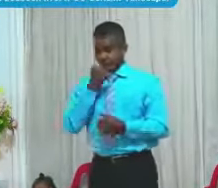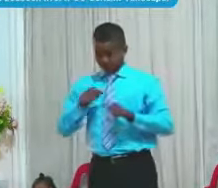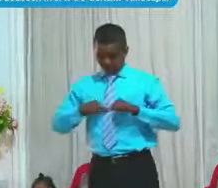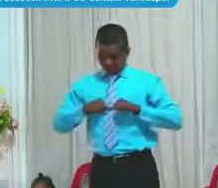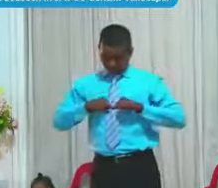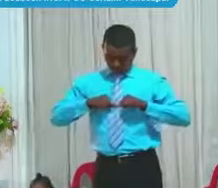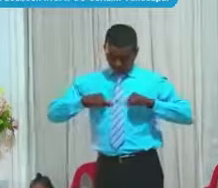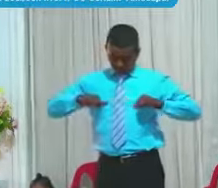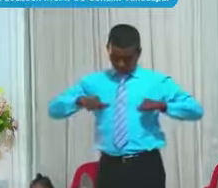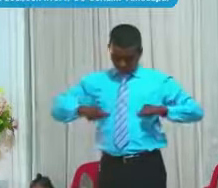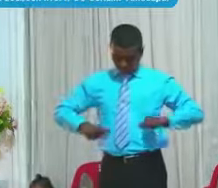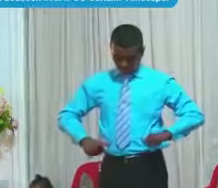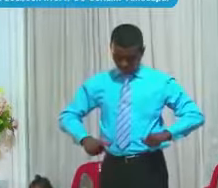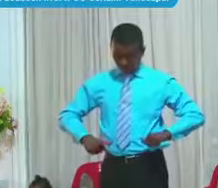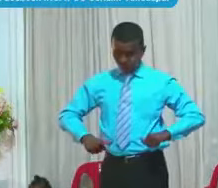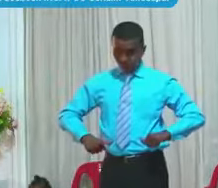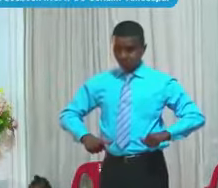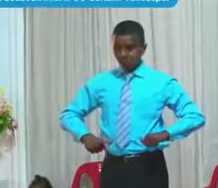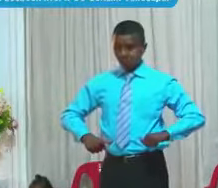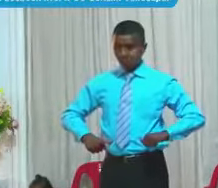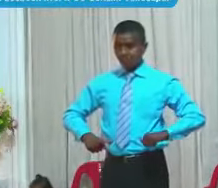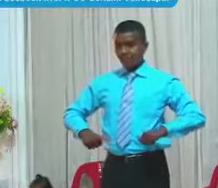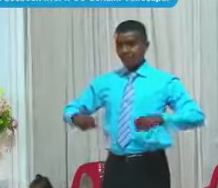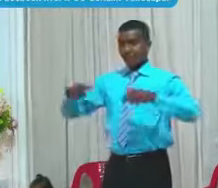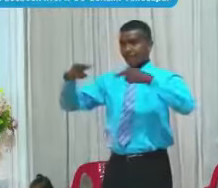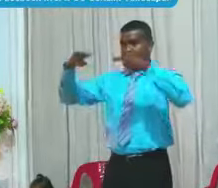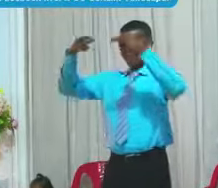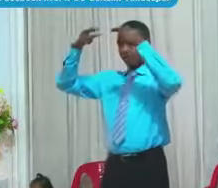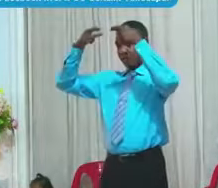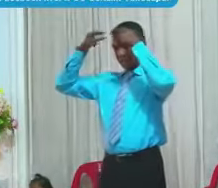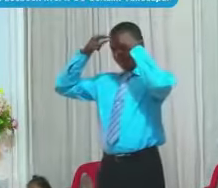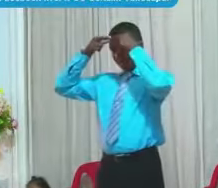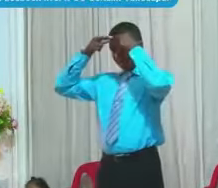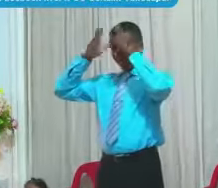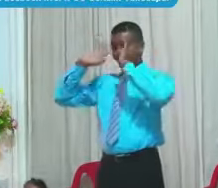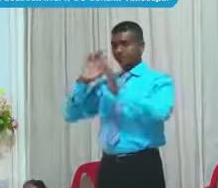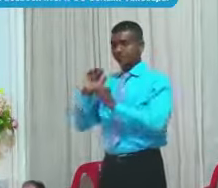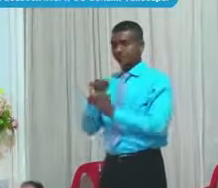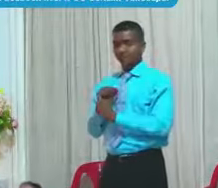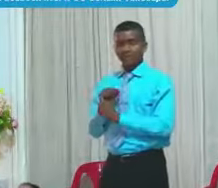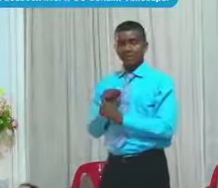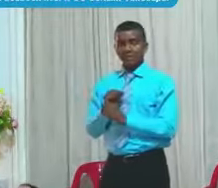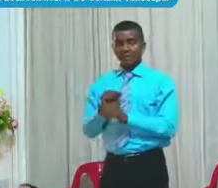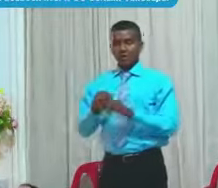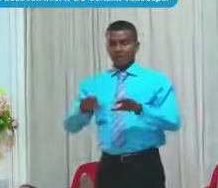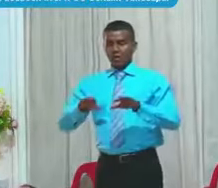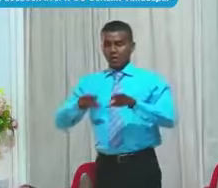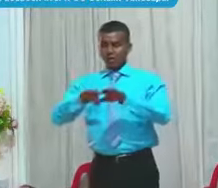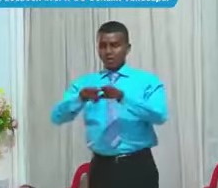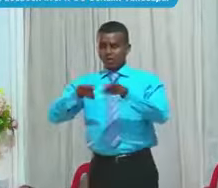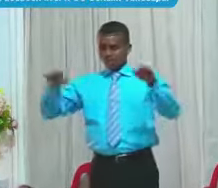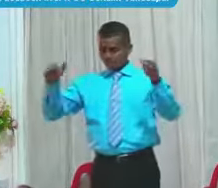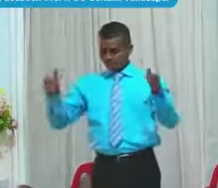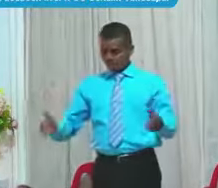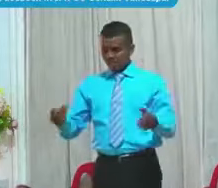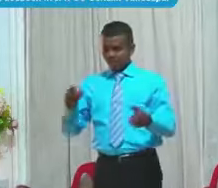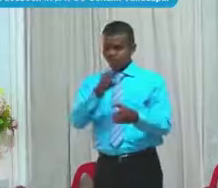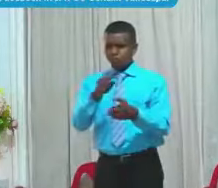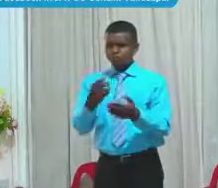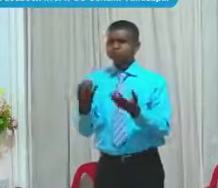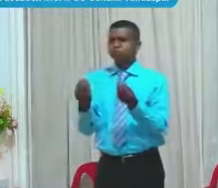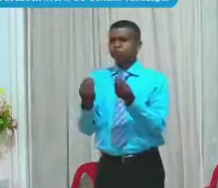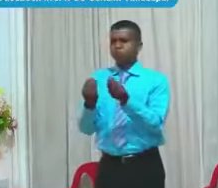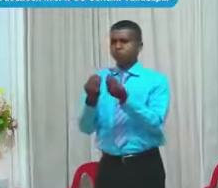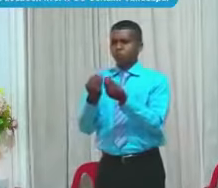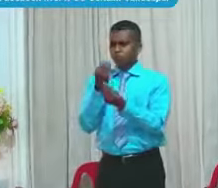De el Rey De Babilonia Dejaban Unas Mesas Llenas De Alimento Mataban Varios Becerros Corderos